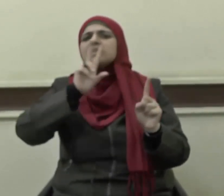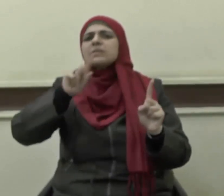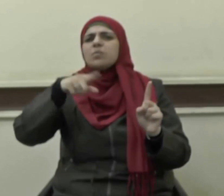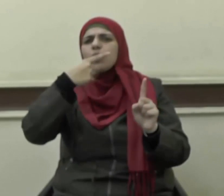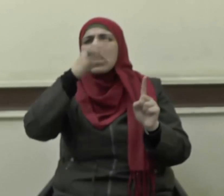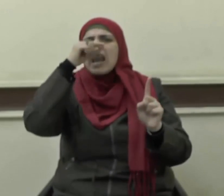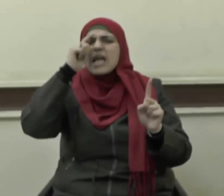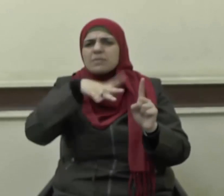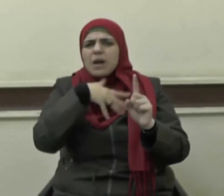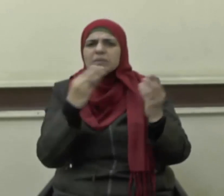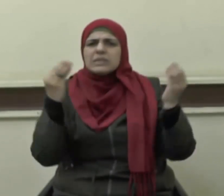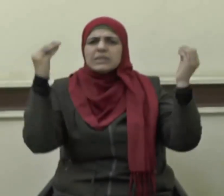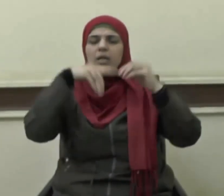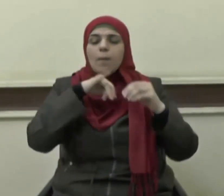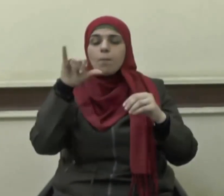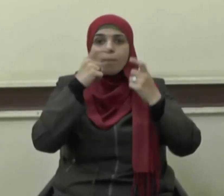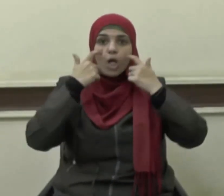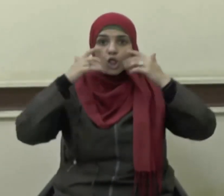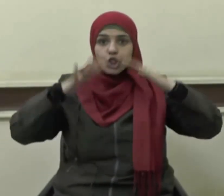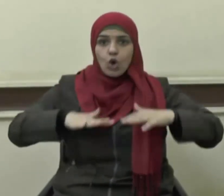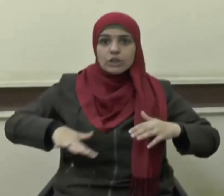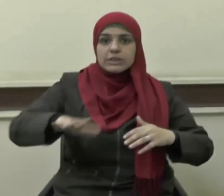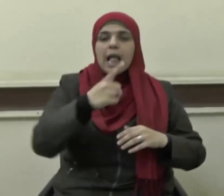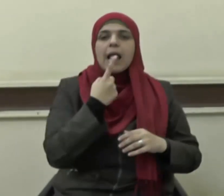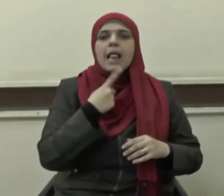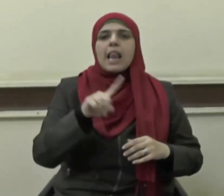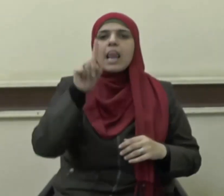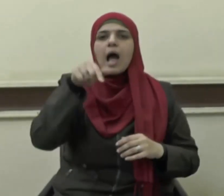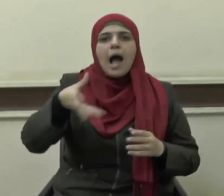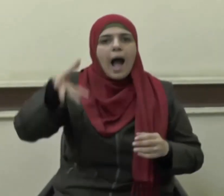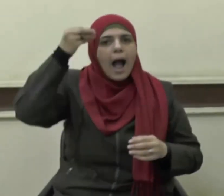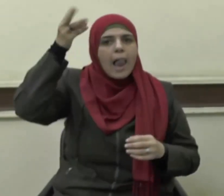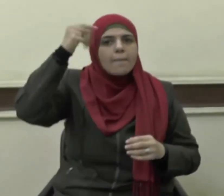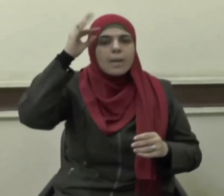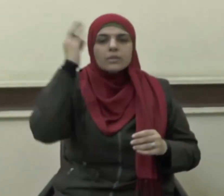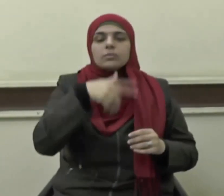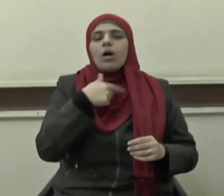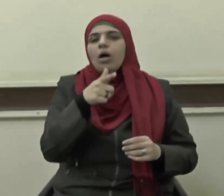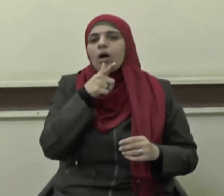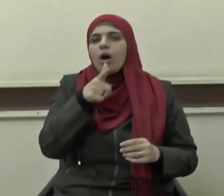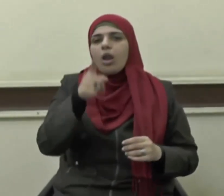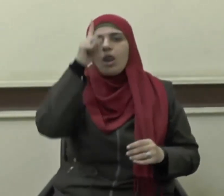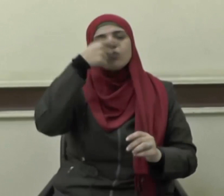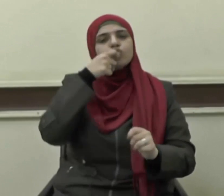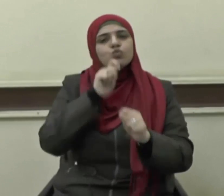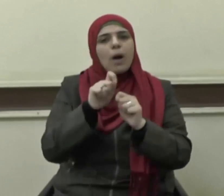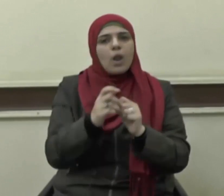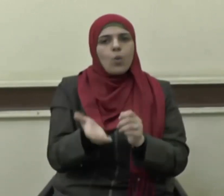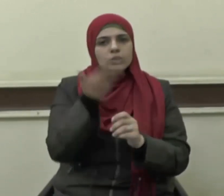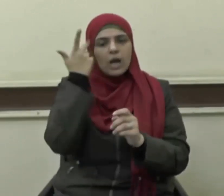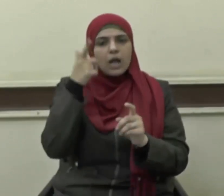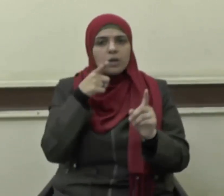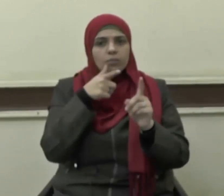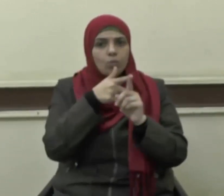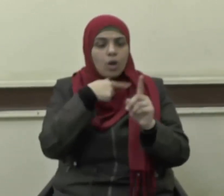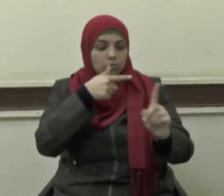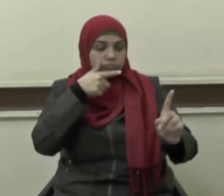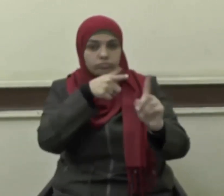من شيء من أمور الدنيا إلا من العلم حيث يقول سبحانه مخاطب النبيه